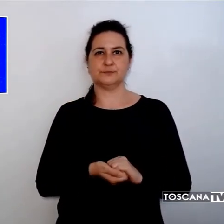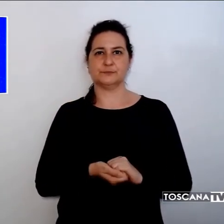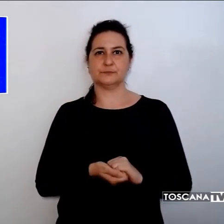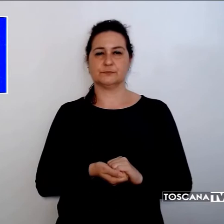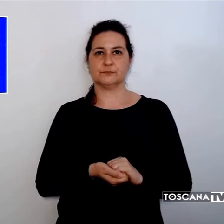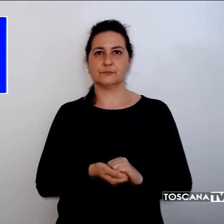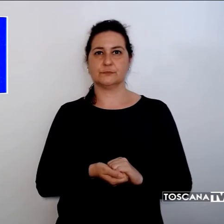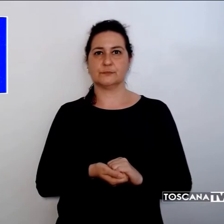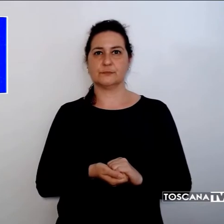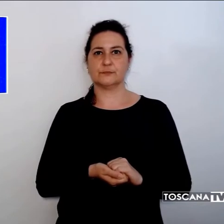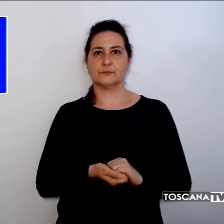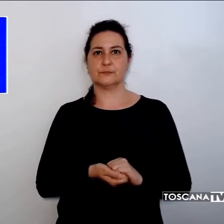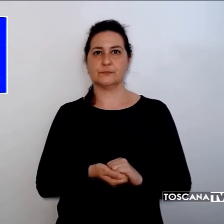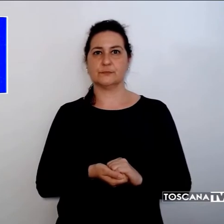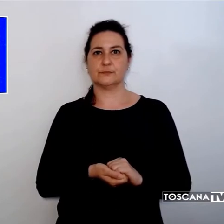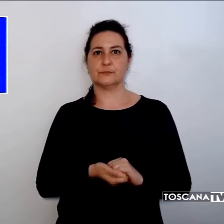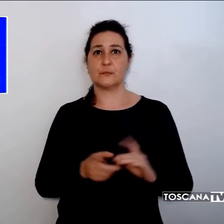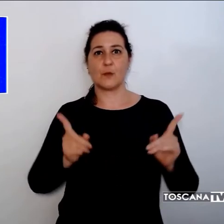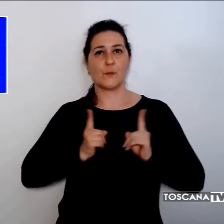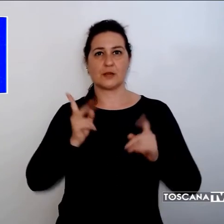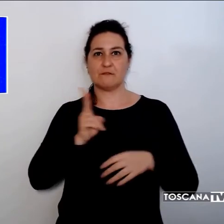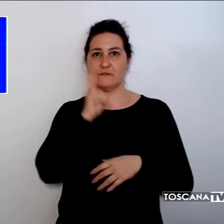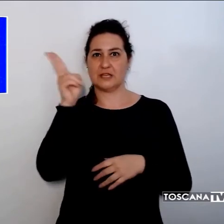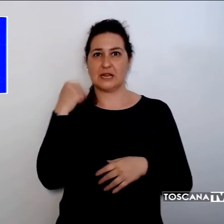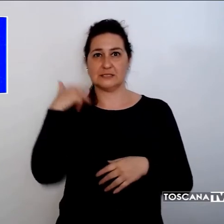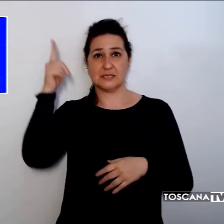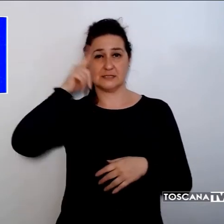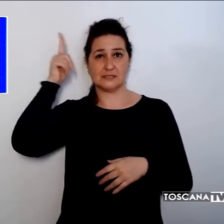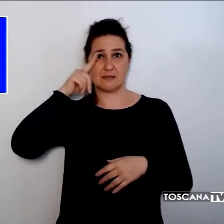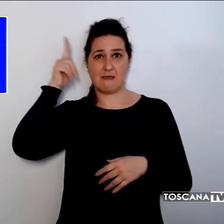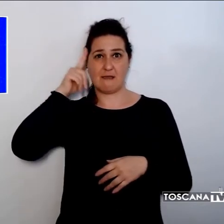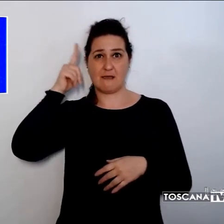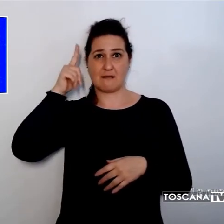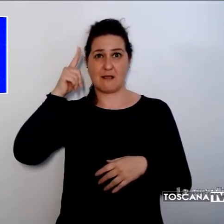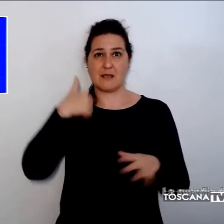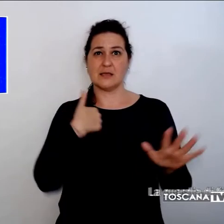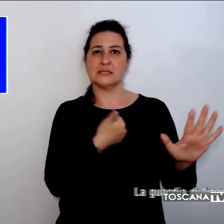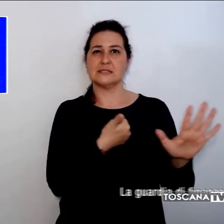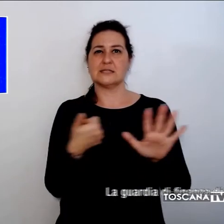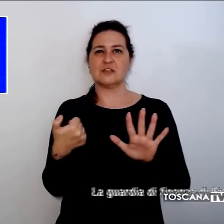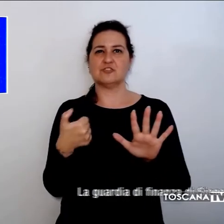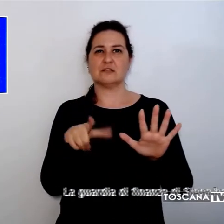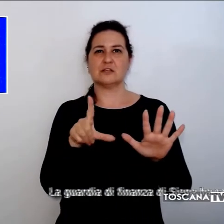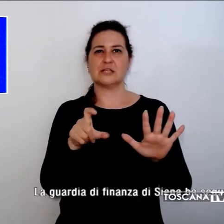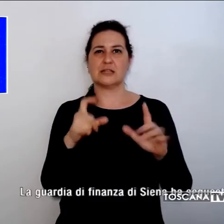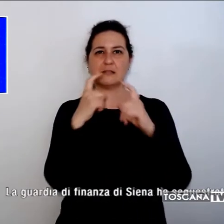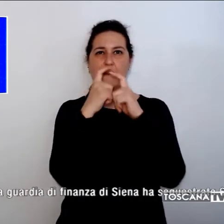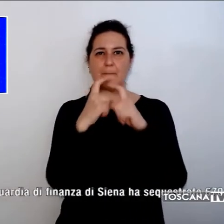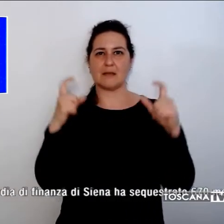La Guardia di Finanza di Siena ha sequestrato 670 mascherine